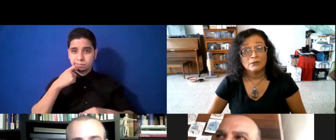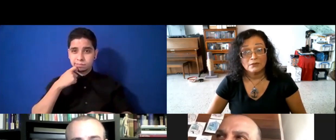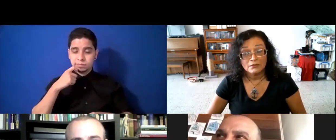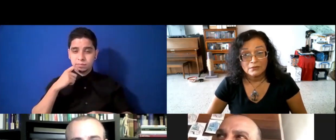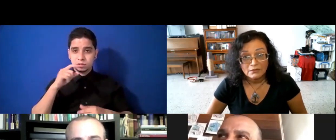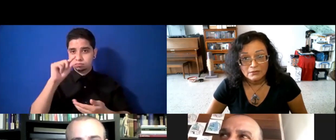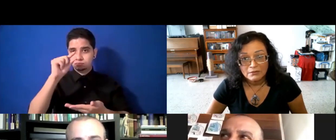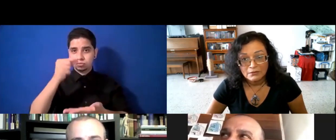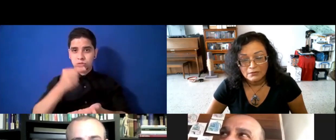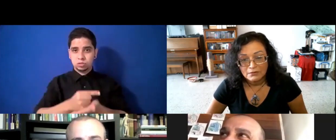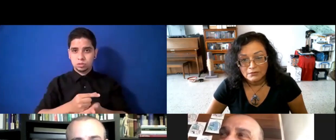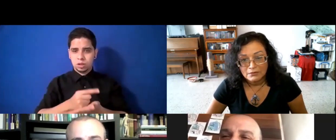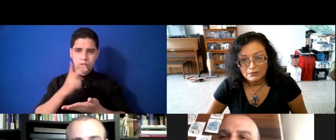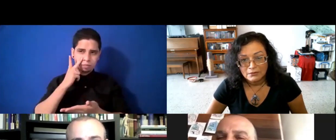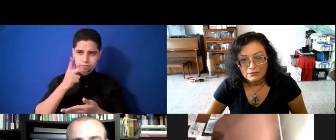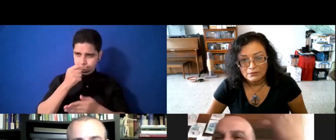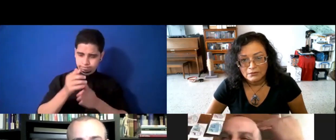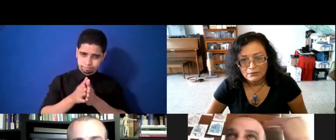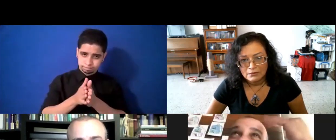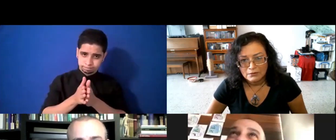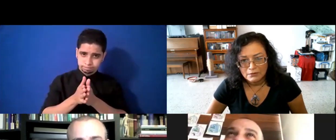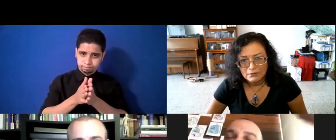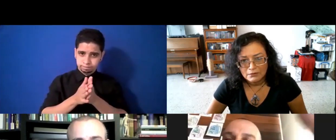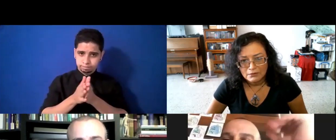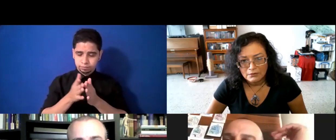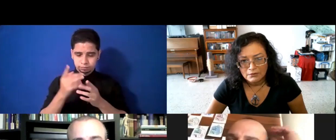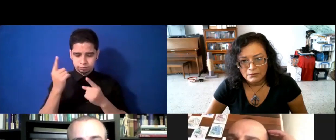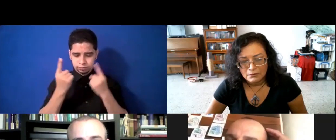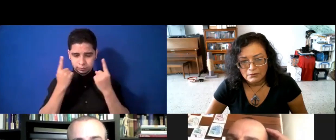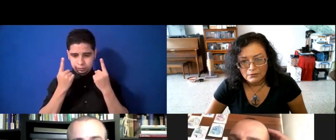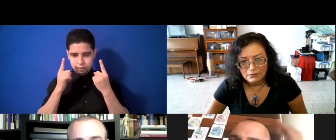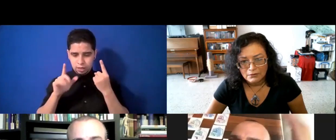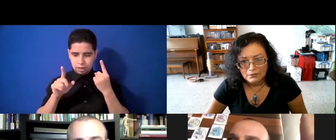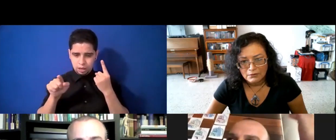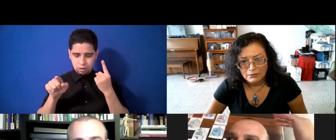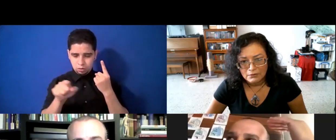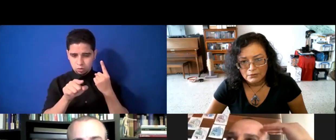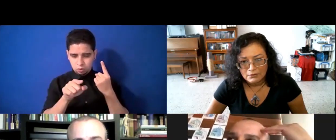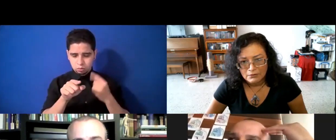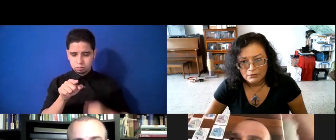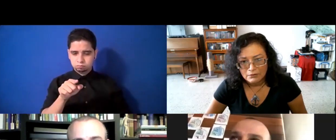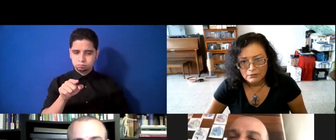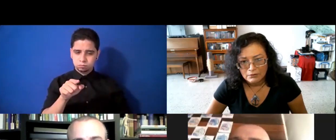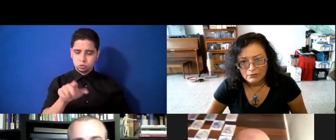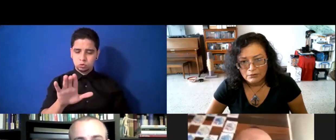bien interesante pensar que estas personas, pues, la razón por la cual